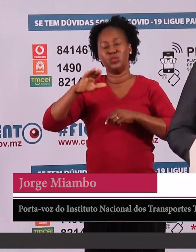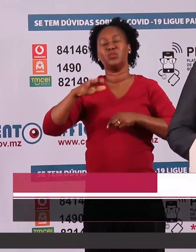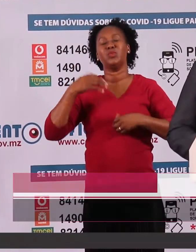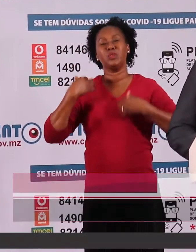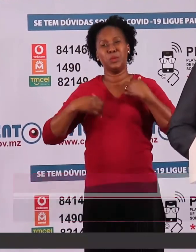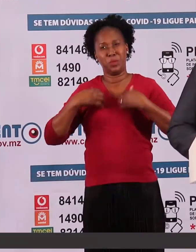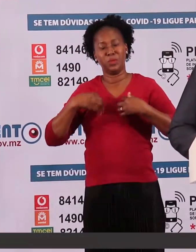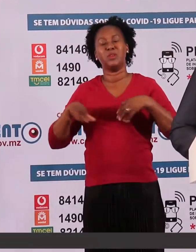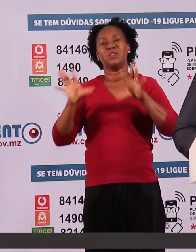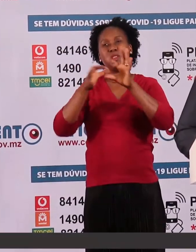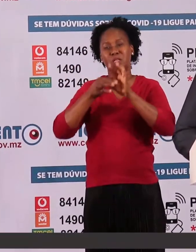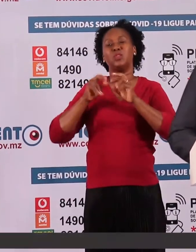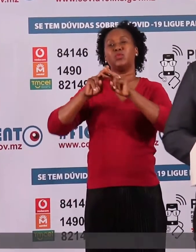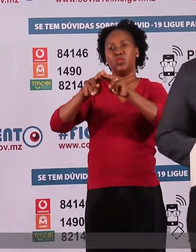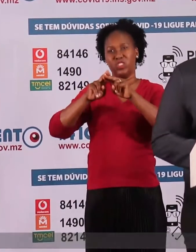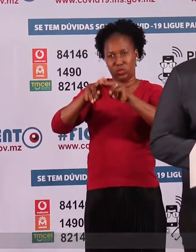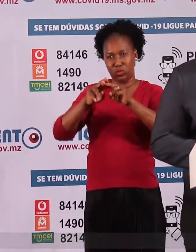Transportes Terrestres. Muito obrigado.